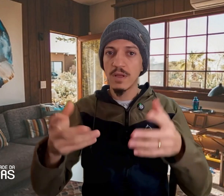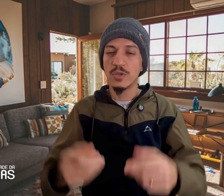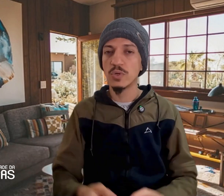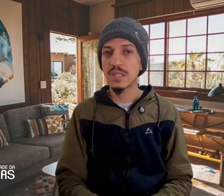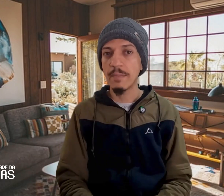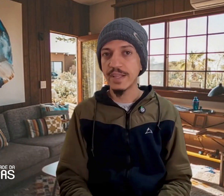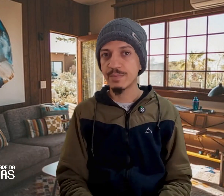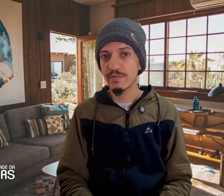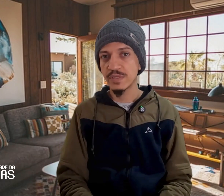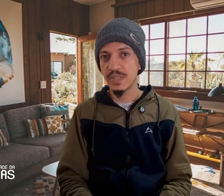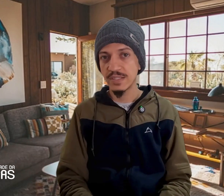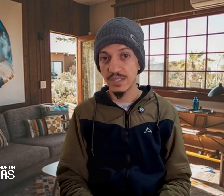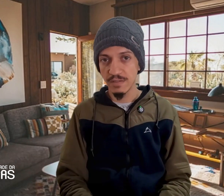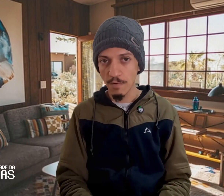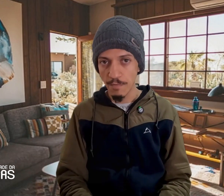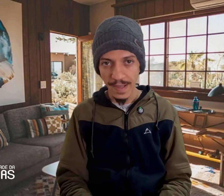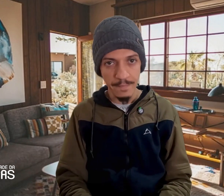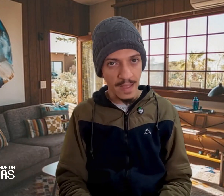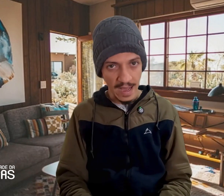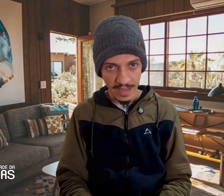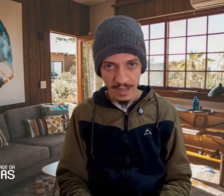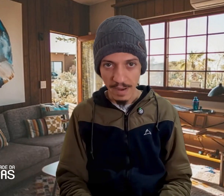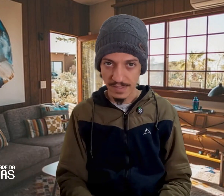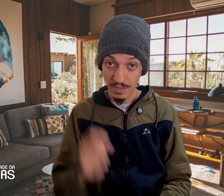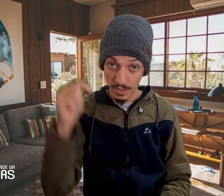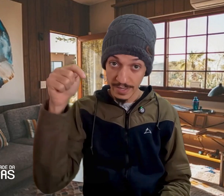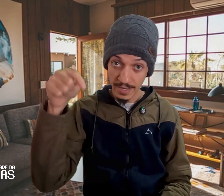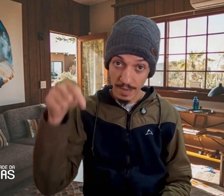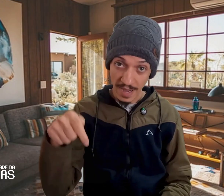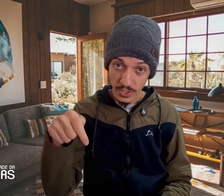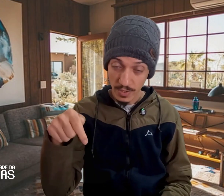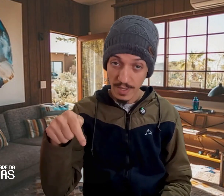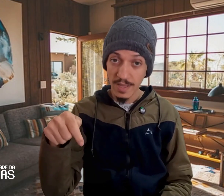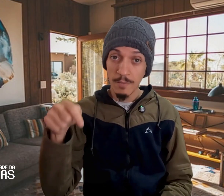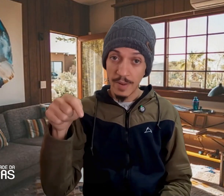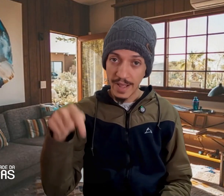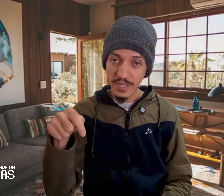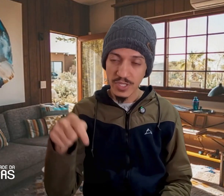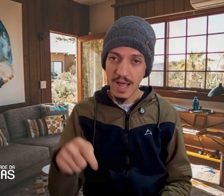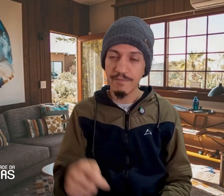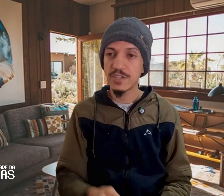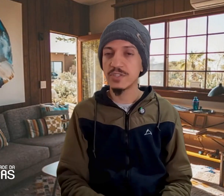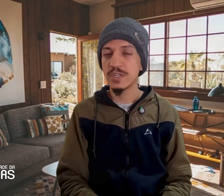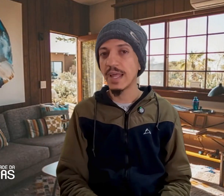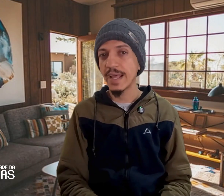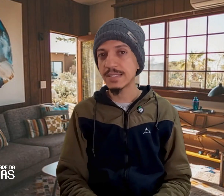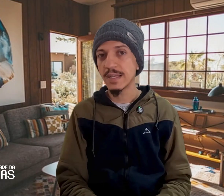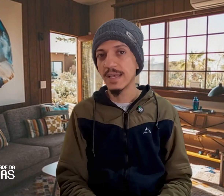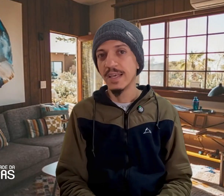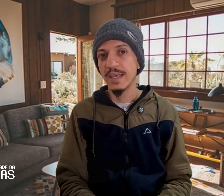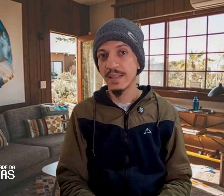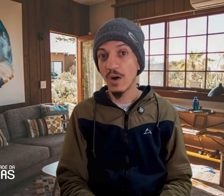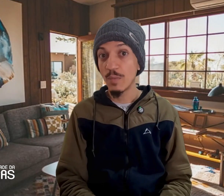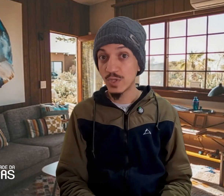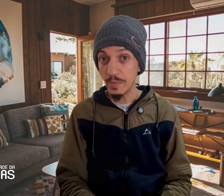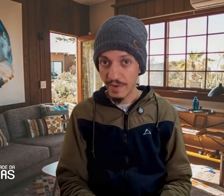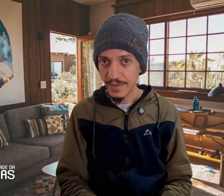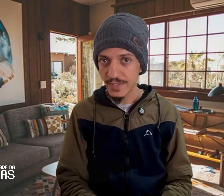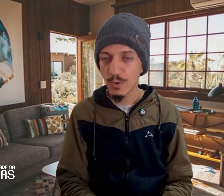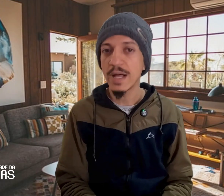justamente para você se desenvolver ainda mais. Tem um link aqui abaixo, preenche lá a ficha de interesse, e então o meu time vai fazer contato